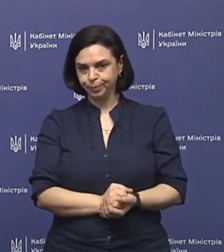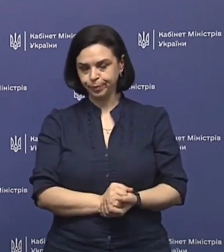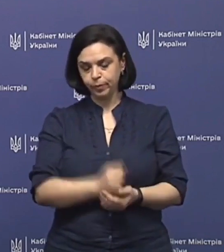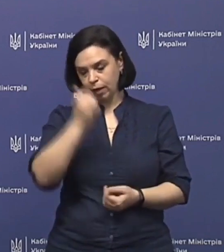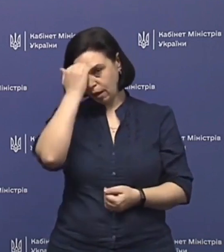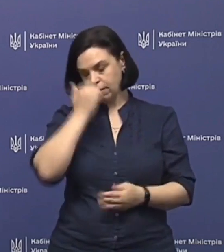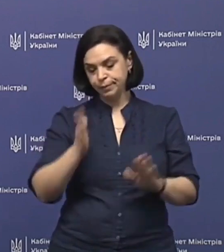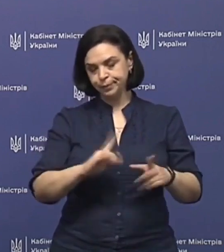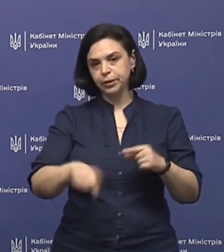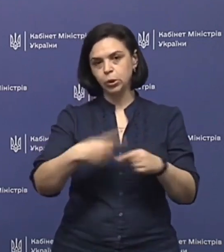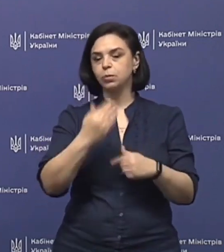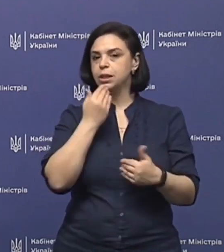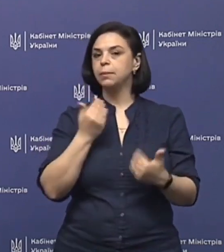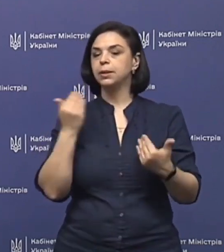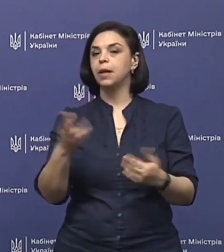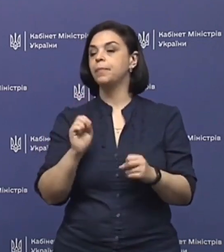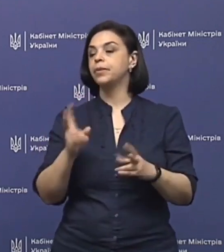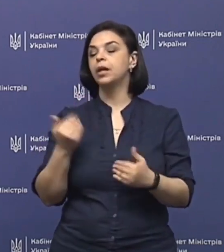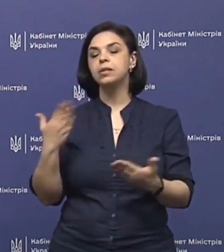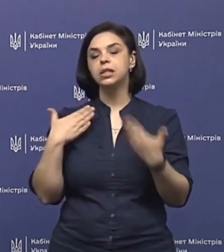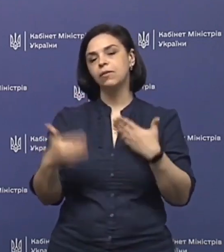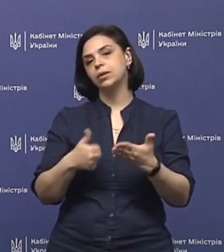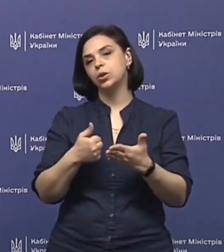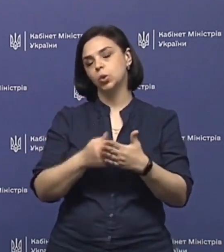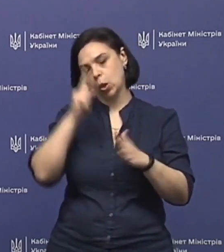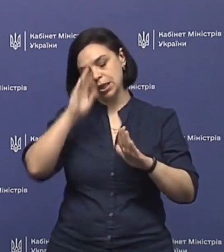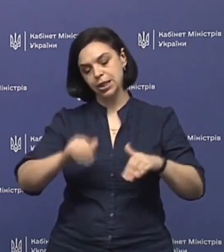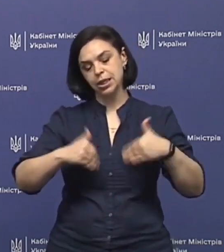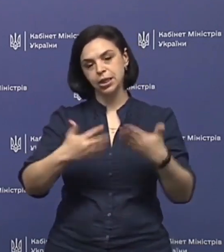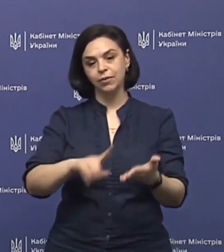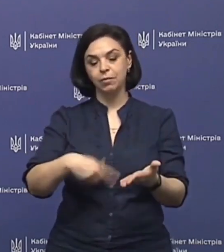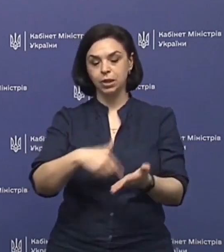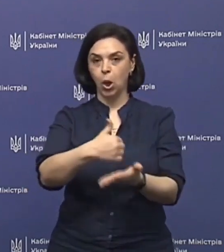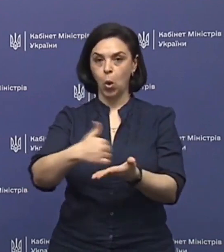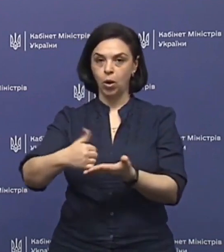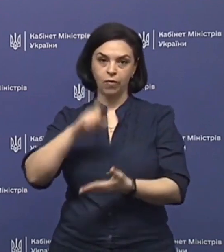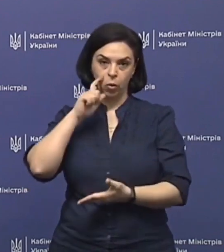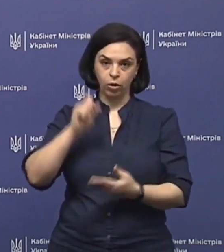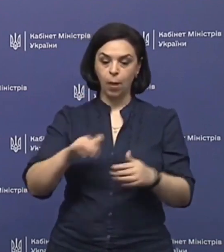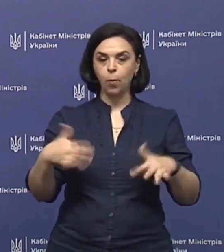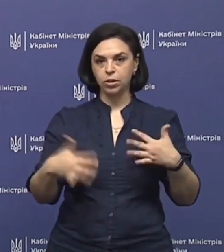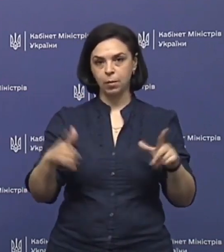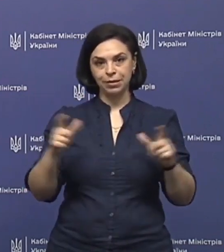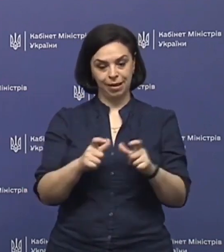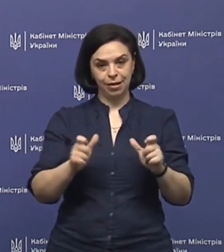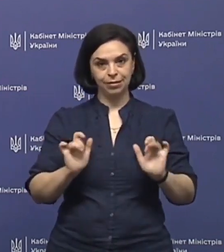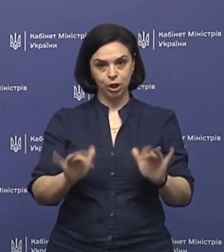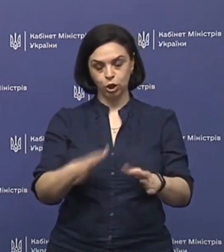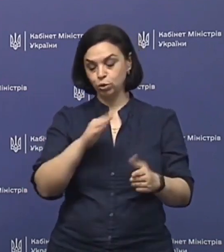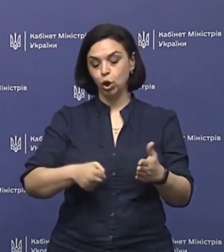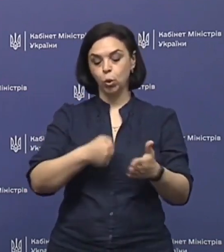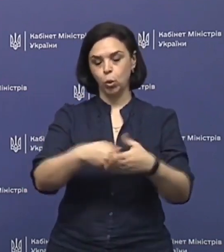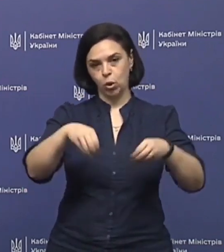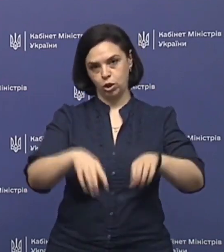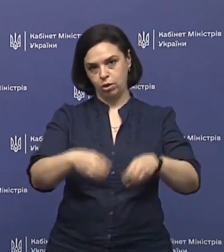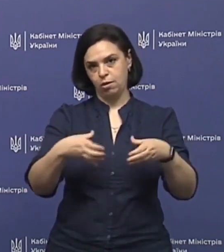Дякую. Наступне запитання. Як ви ставитеся до ініціативи міських голів України послабити карантинний режим ще до